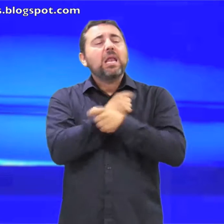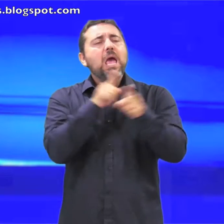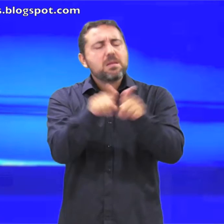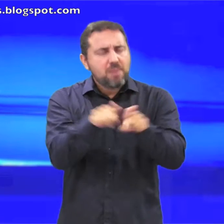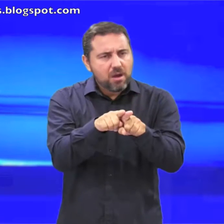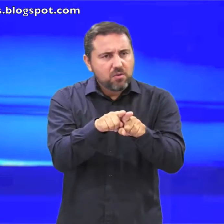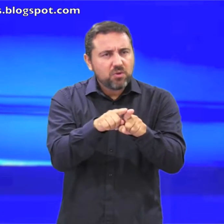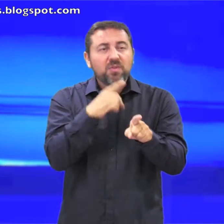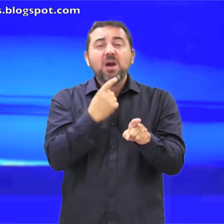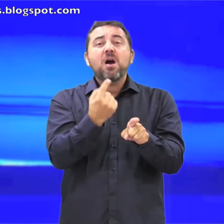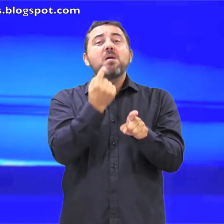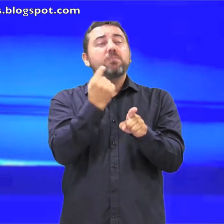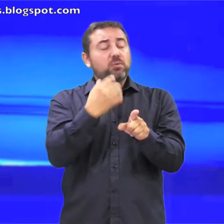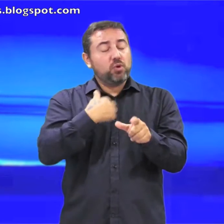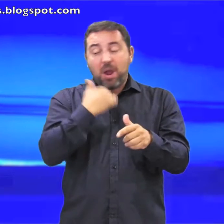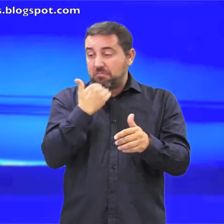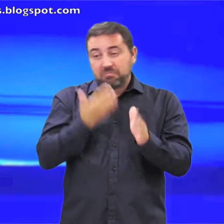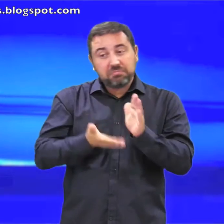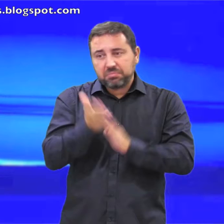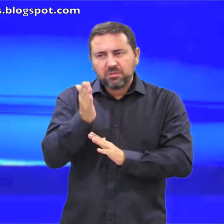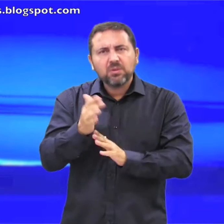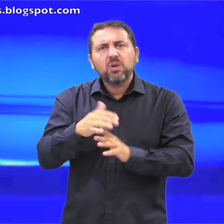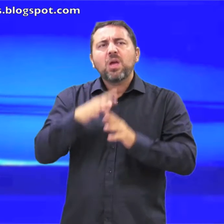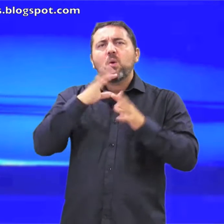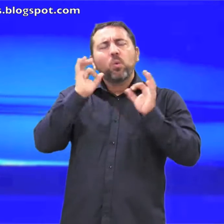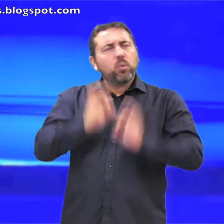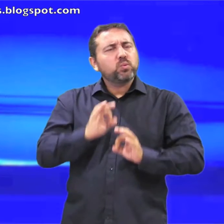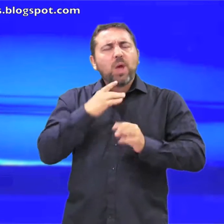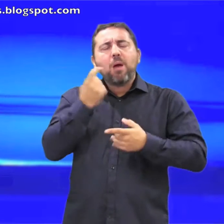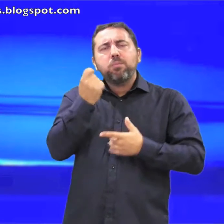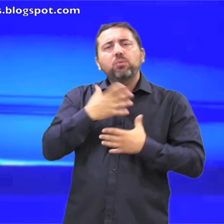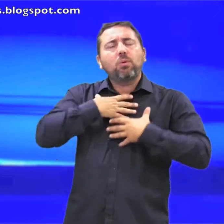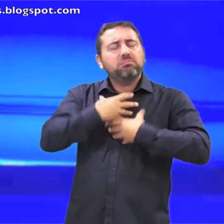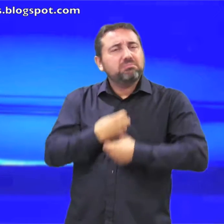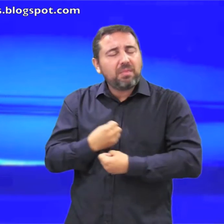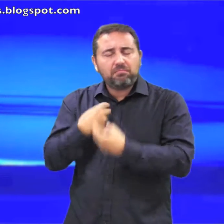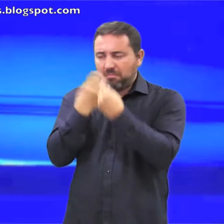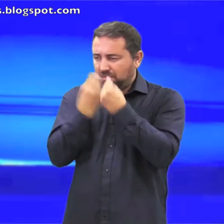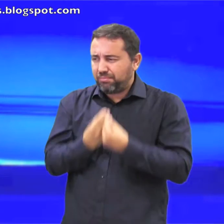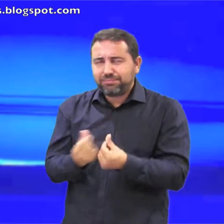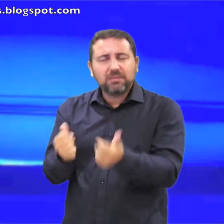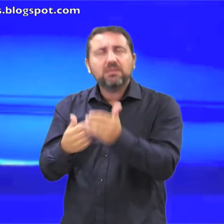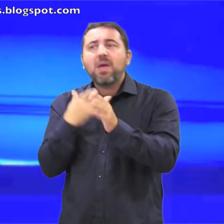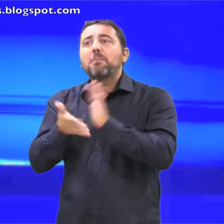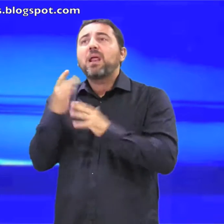Querido hermano Yo estoy a punto de ser derramado en